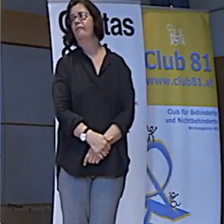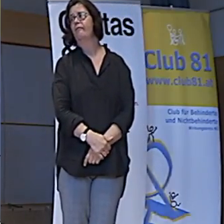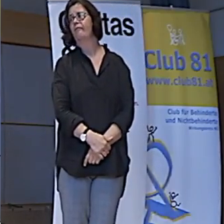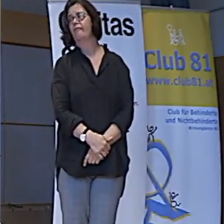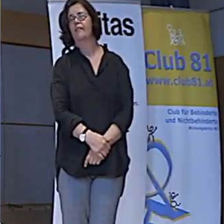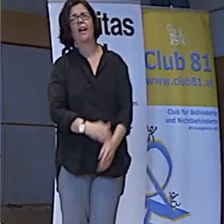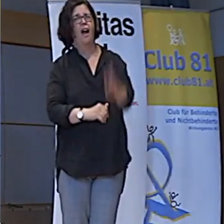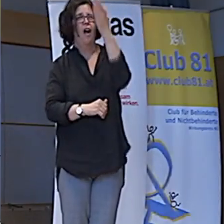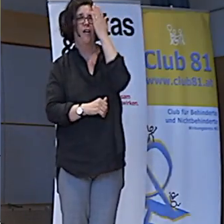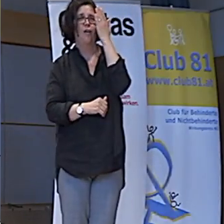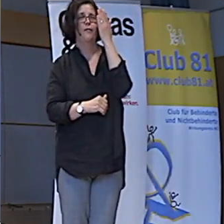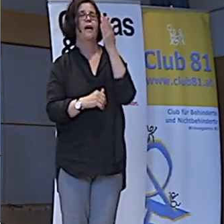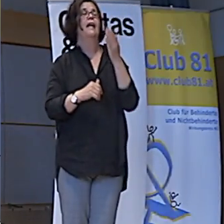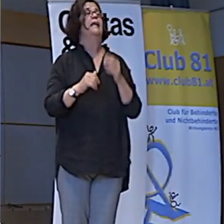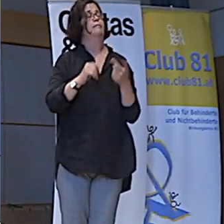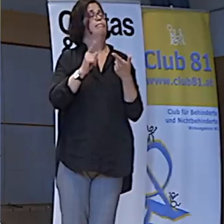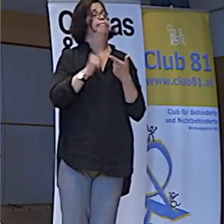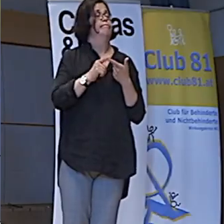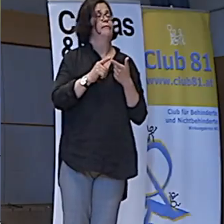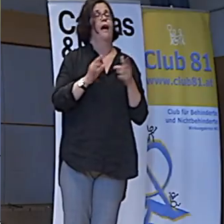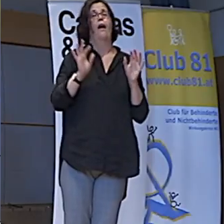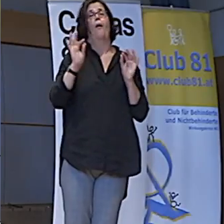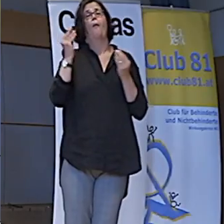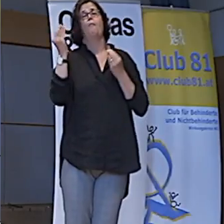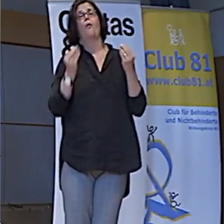Die Augenklappe ist mein Fashion Statement 2017.